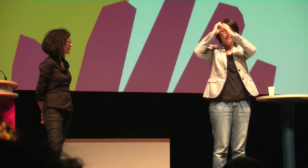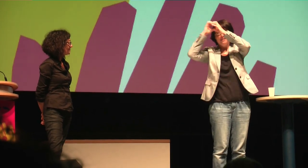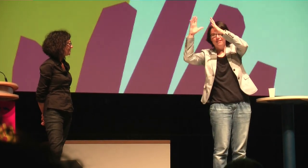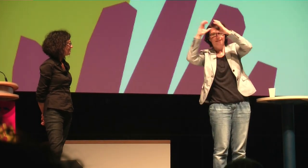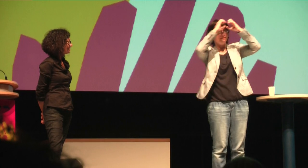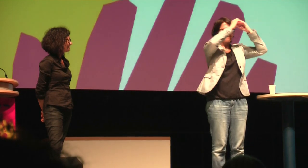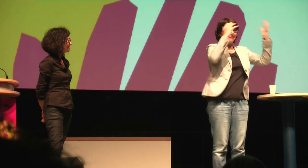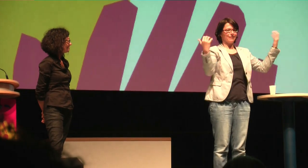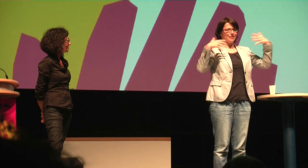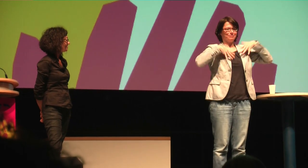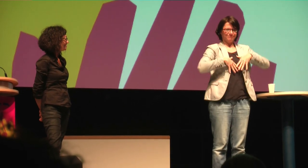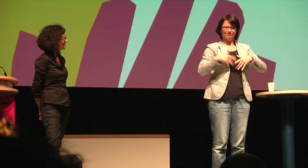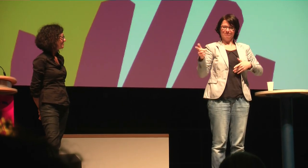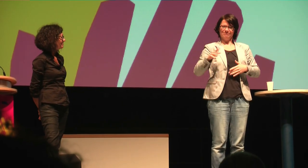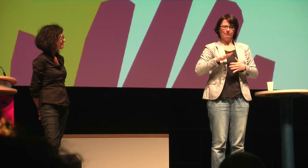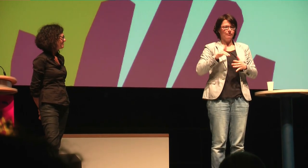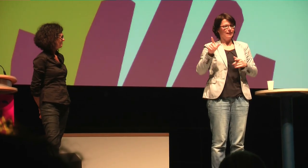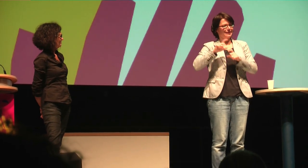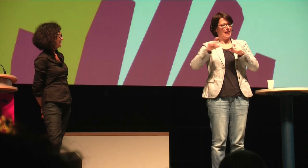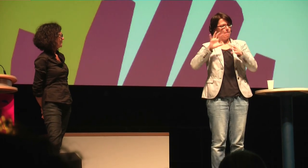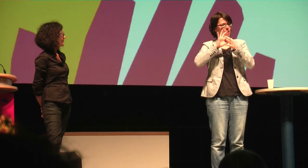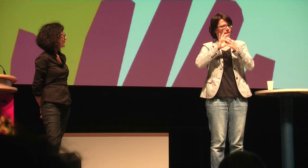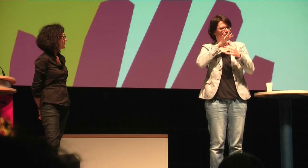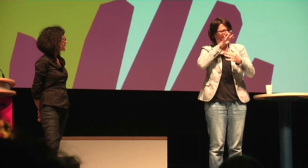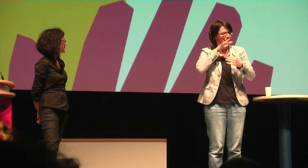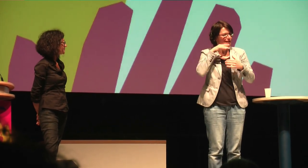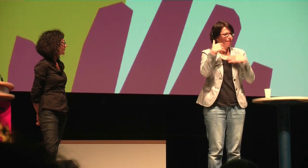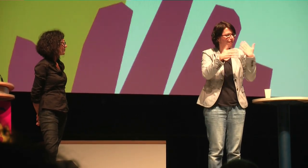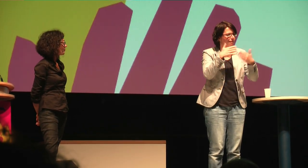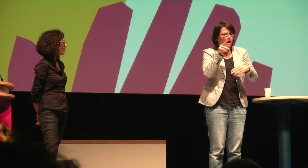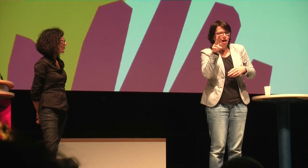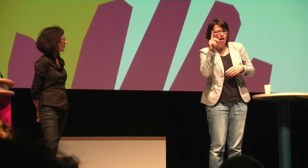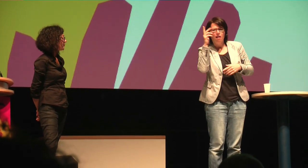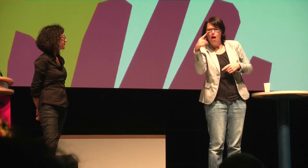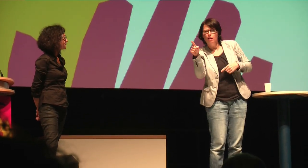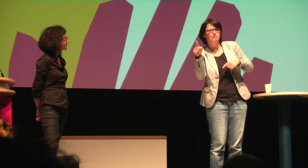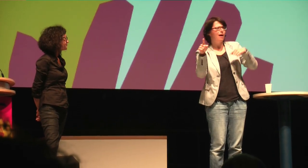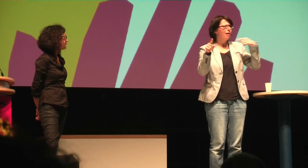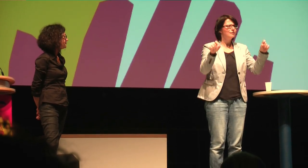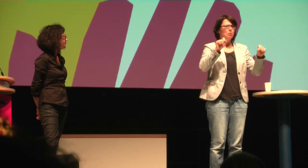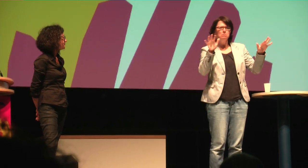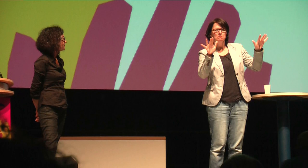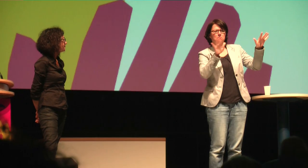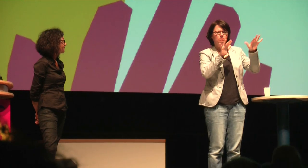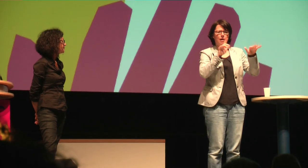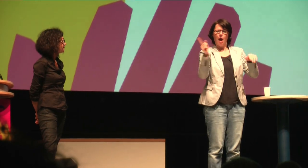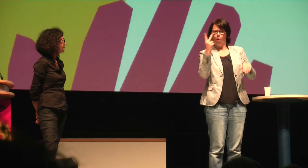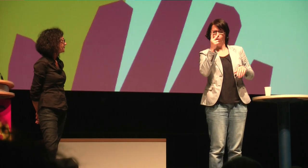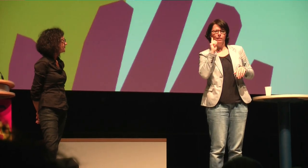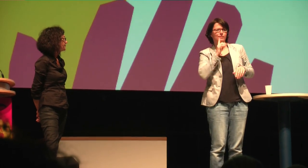Sprachen gelernt, auch beide Kulturen in sich und kann ganz viel erzählen zu Andersartigkeiten